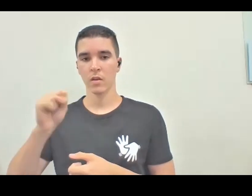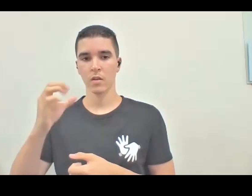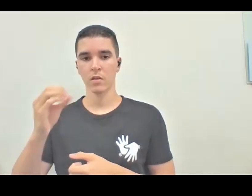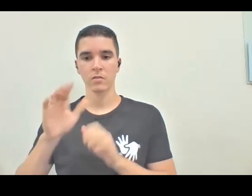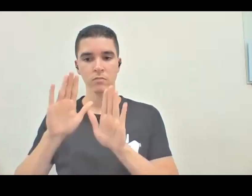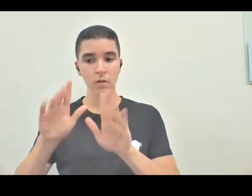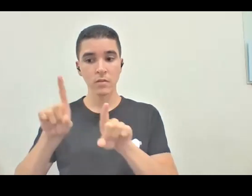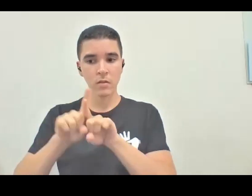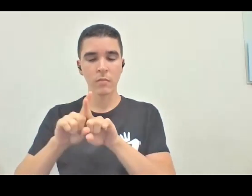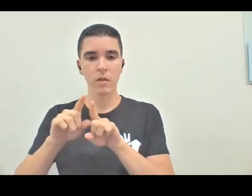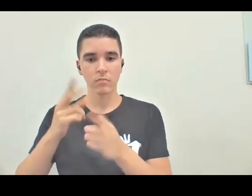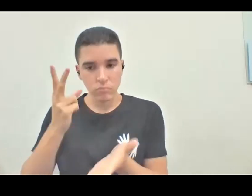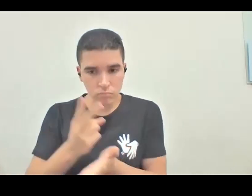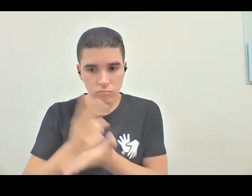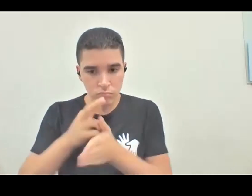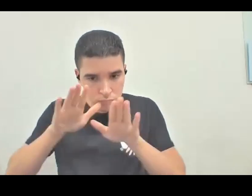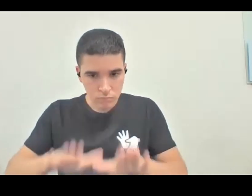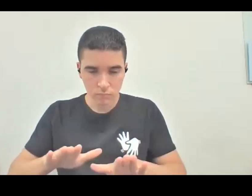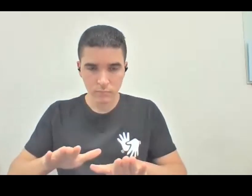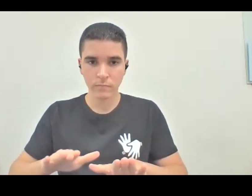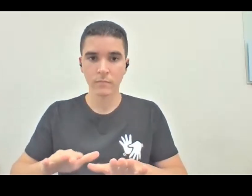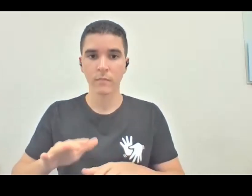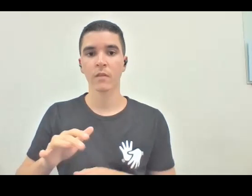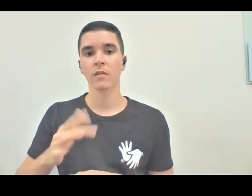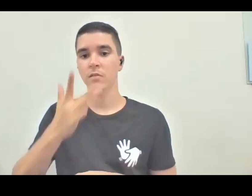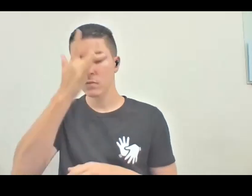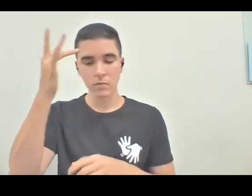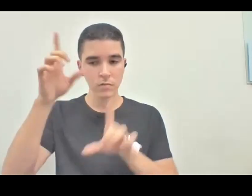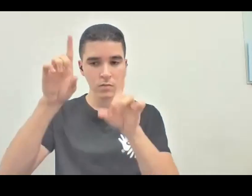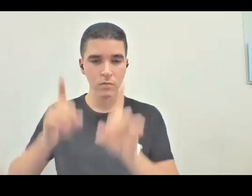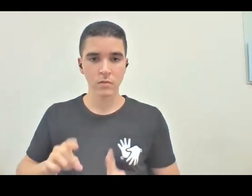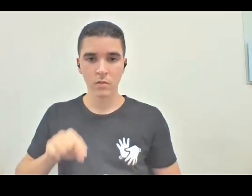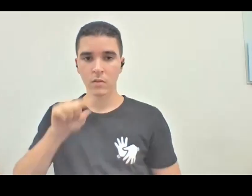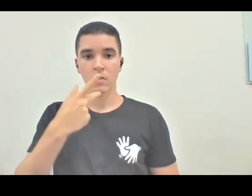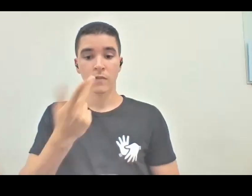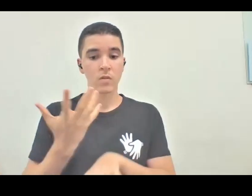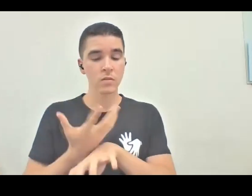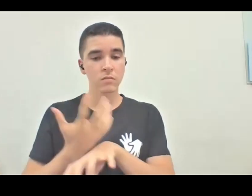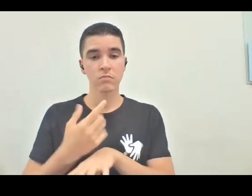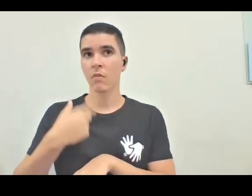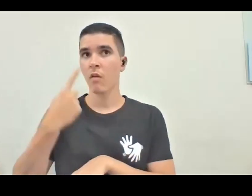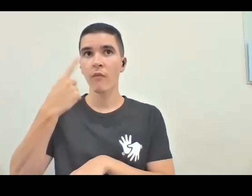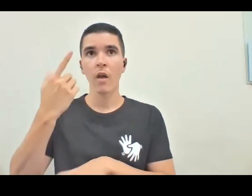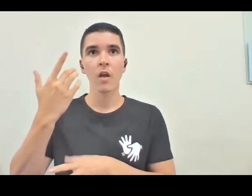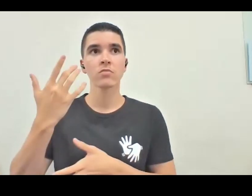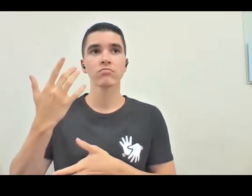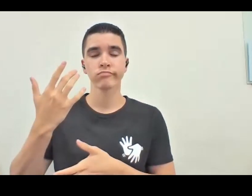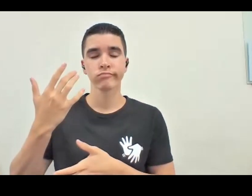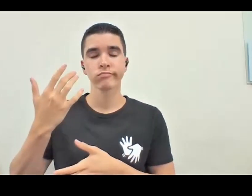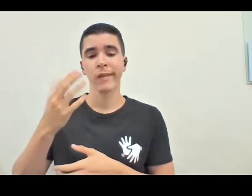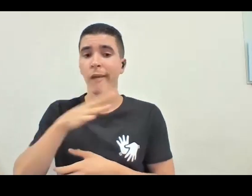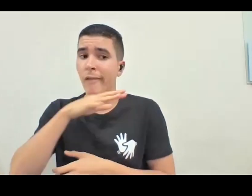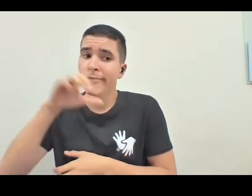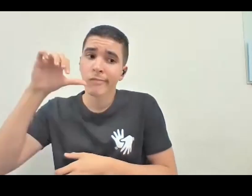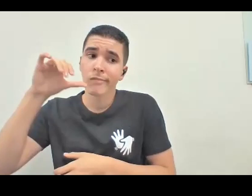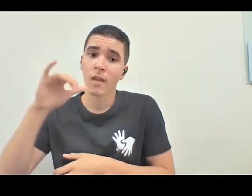na sua diversidade, incluindo pessoas que têm deficiência, você falou das disciplinas, e eu vejo assim, é uma pena, outro dia,